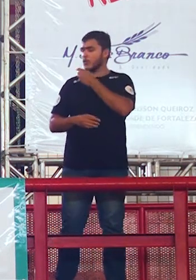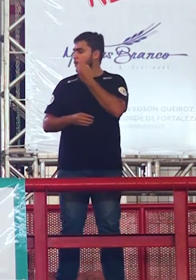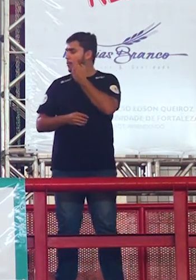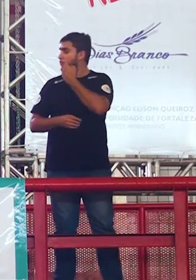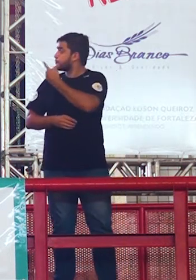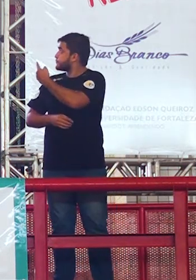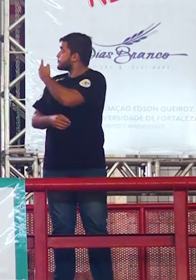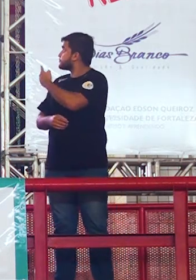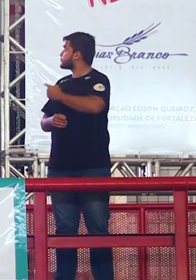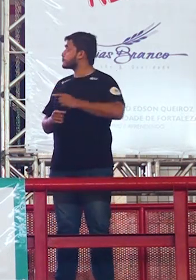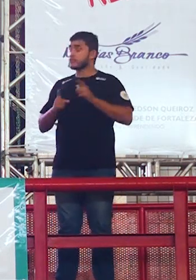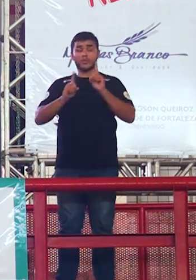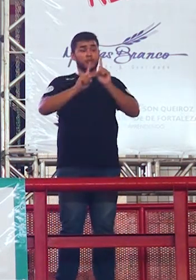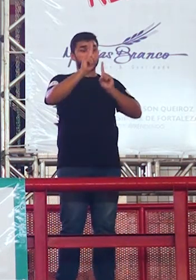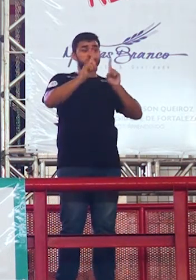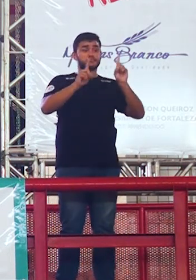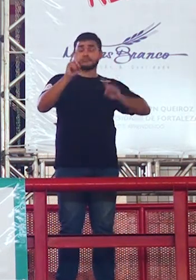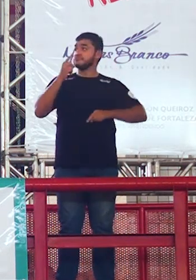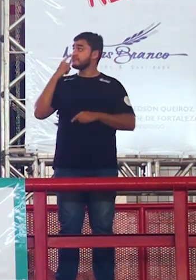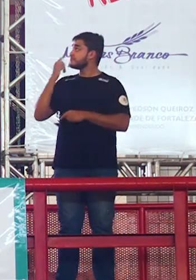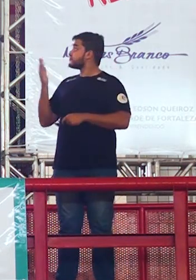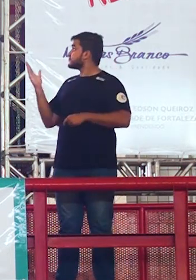aí porque está reduzindo